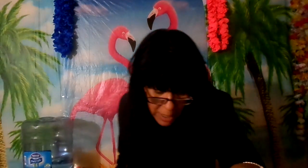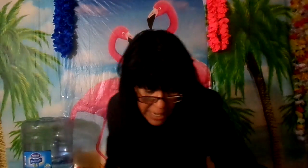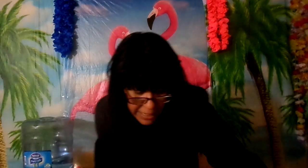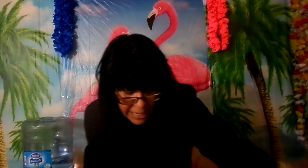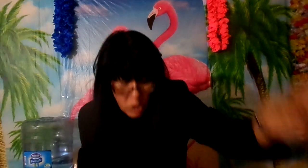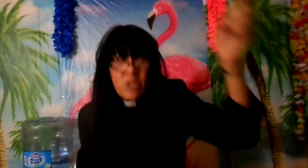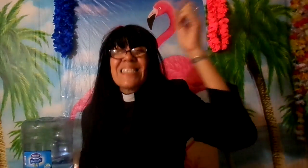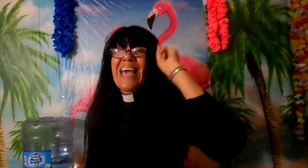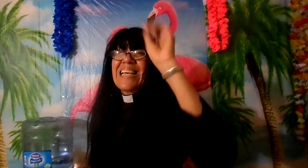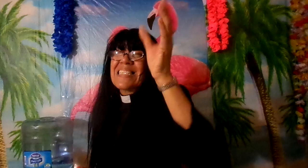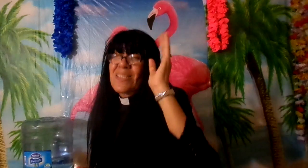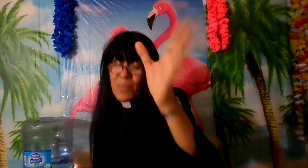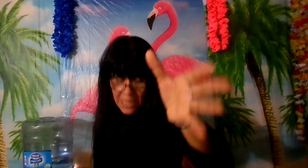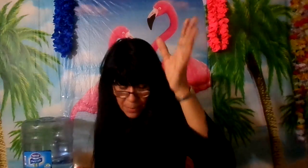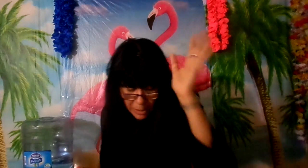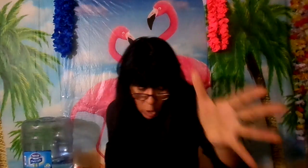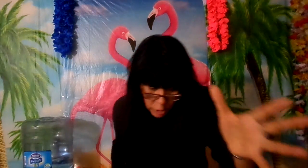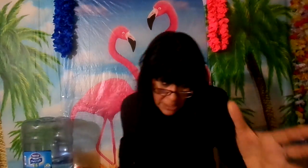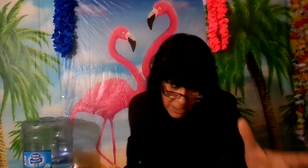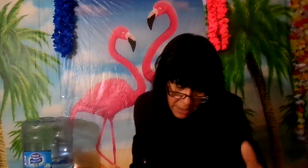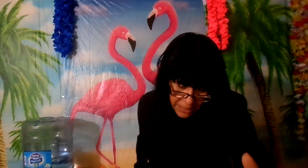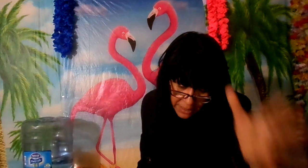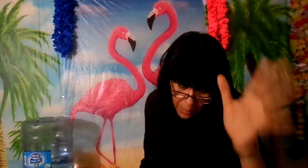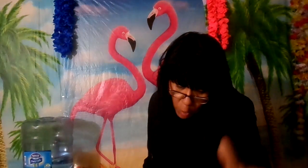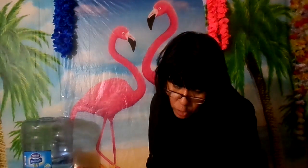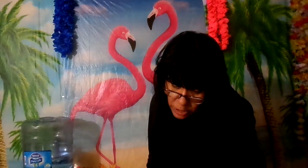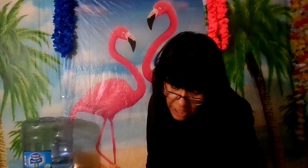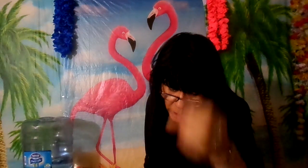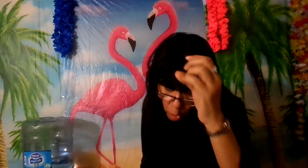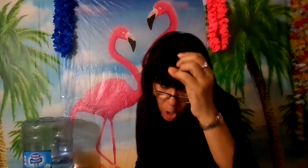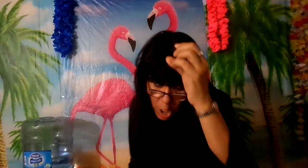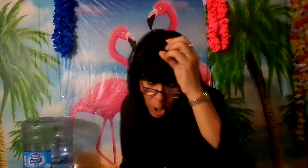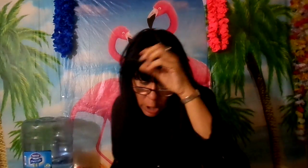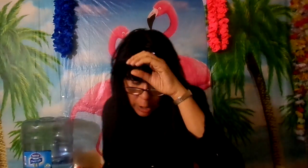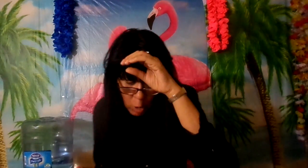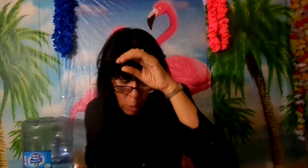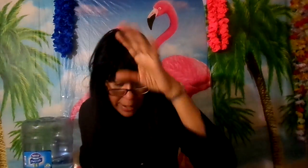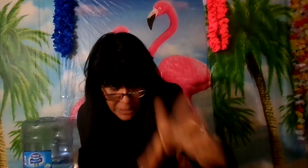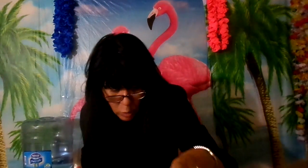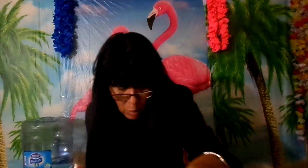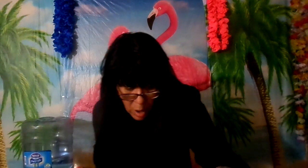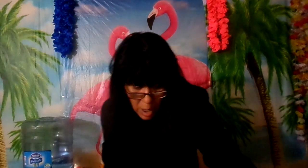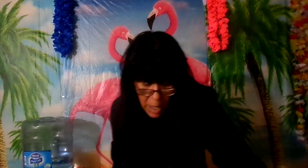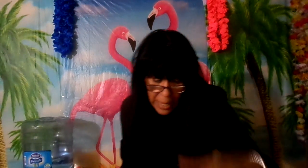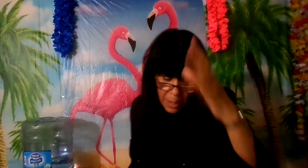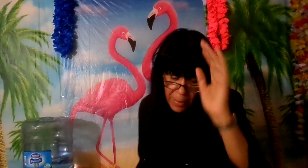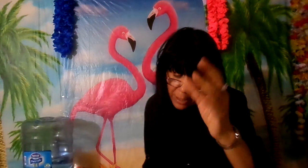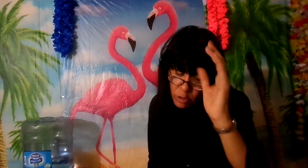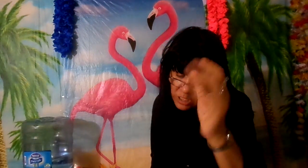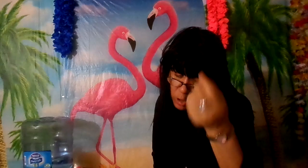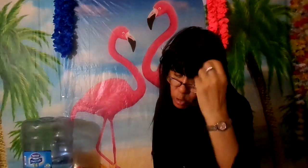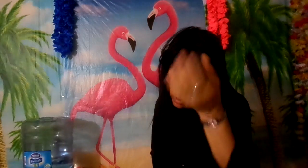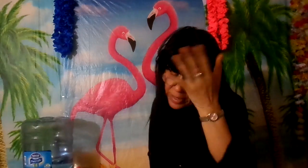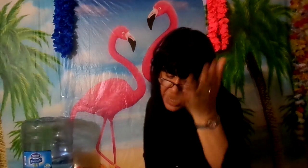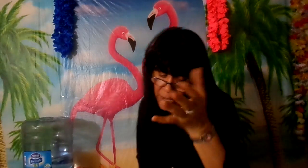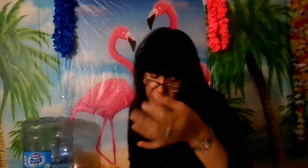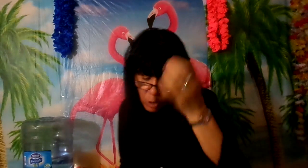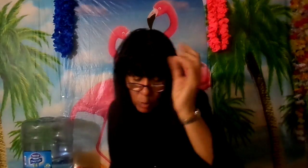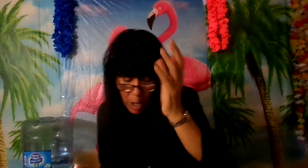que son seis mil millones de demonios de ellos le rogó a Jesús en marco 5 9 10 y lucas